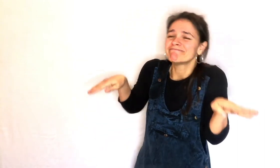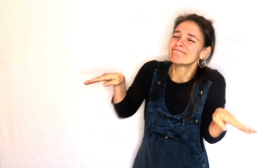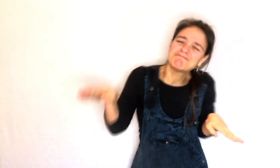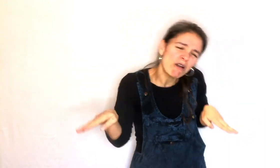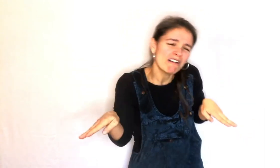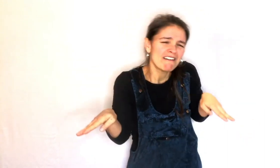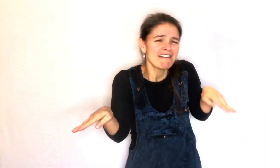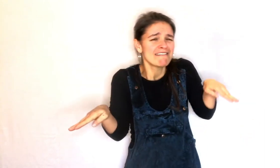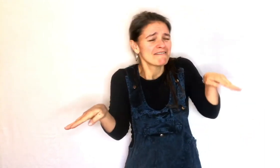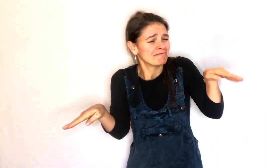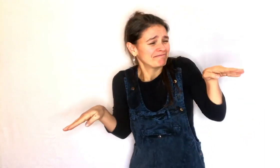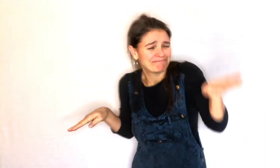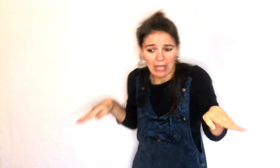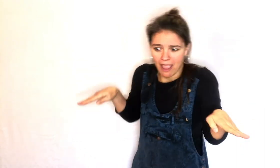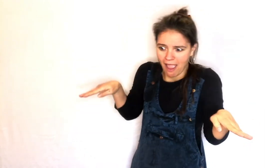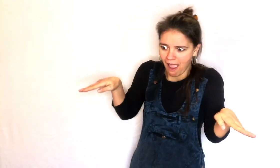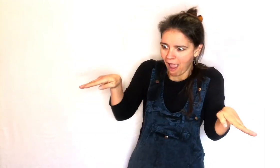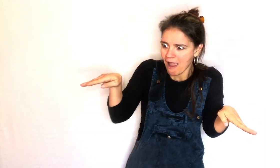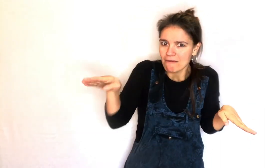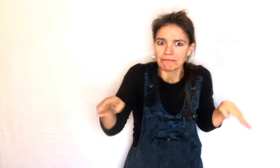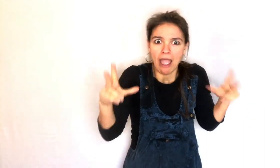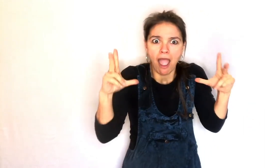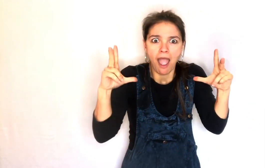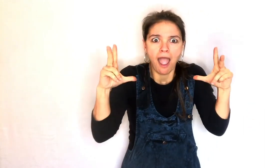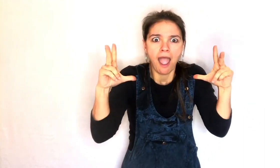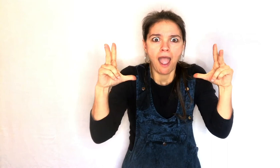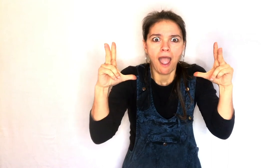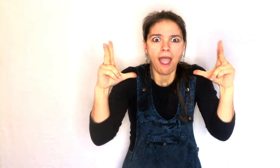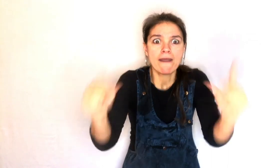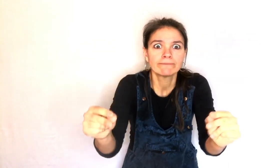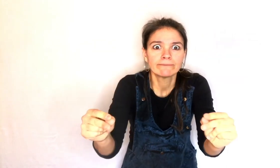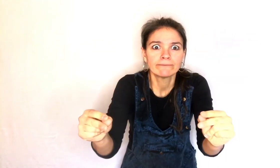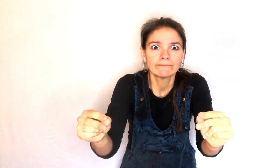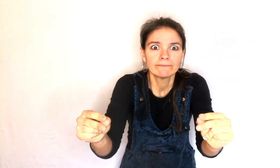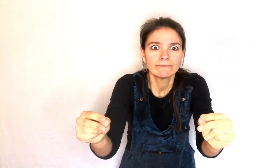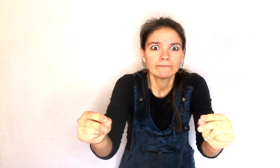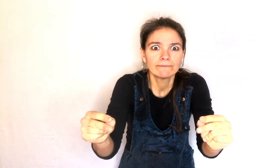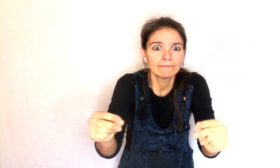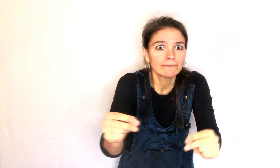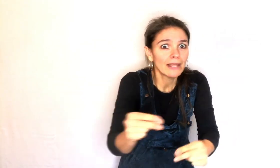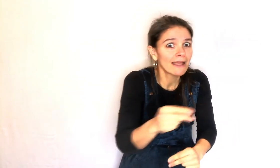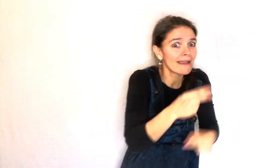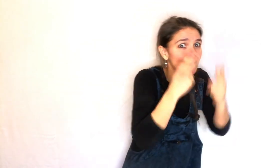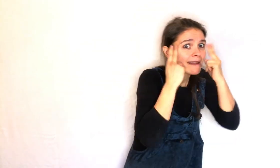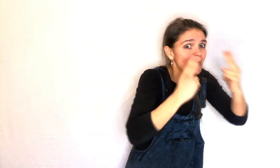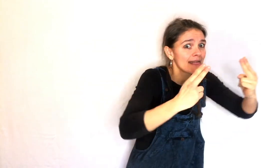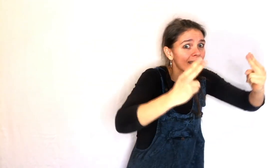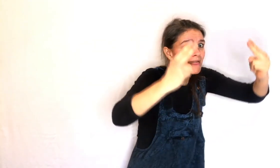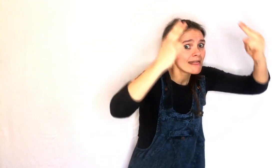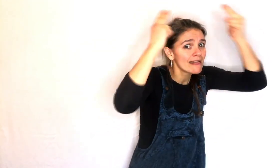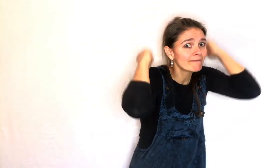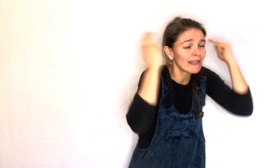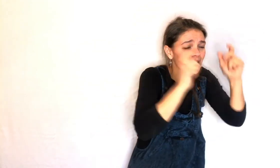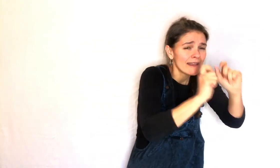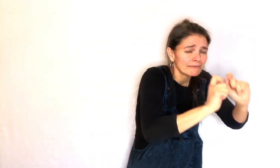Mais enfin, elle se rendit au but avant que le lièvre fût éveillé.